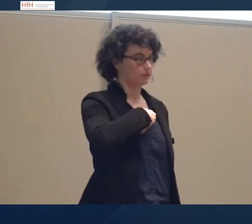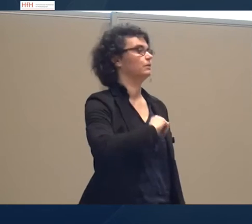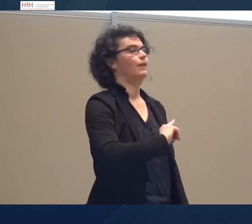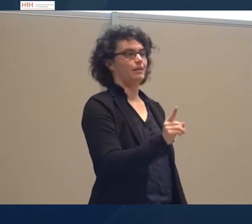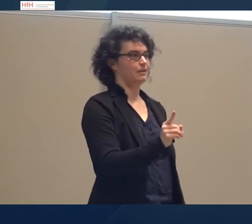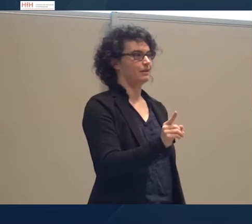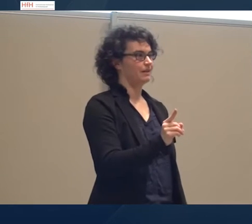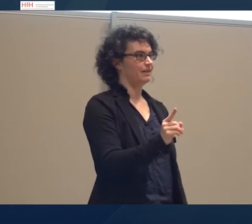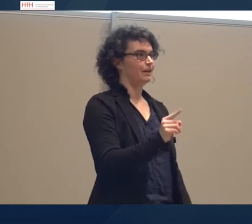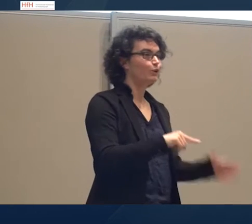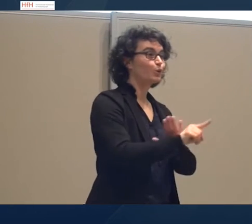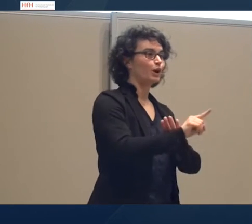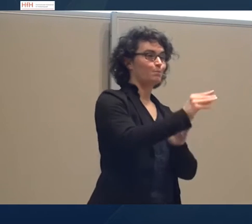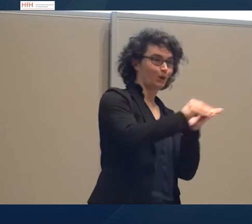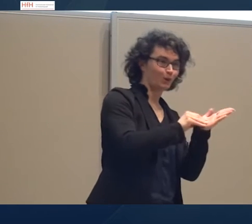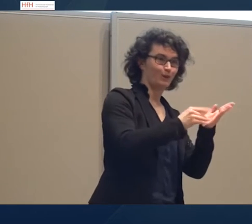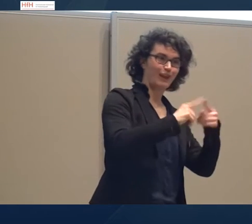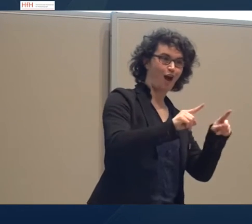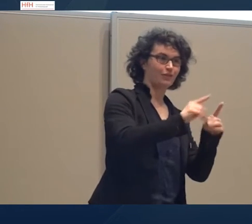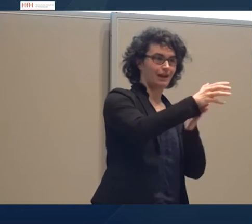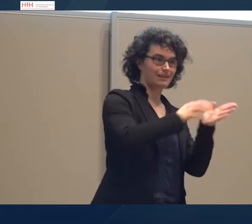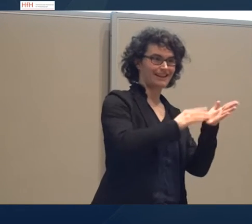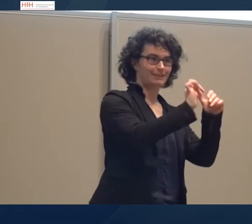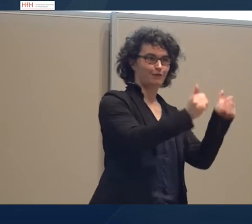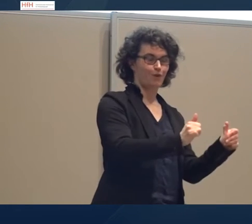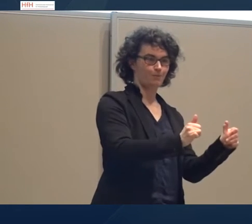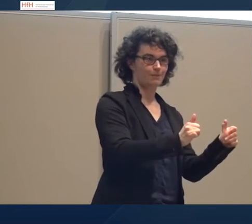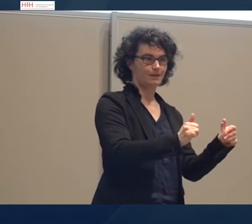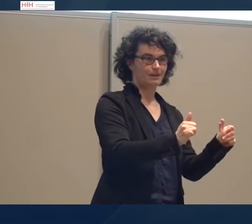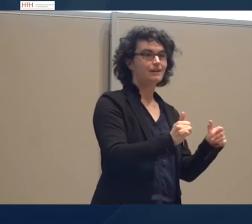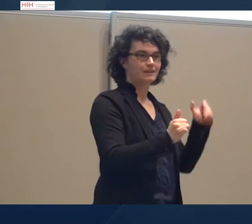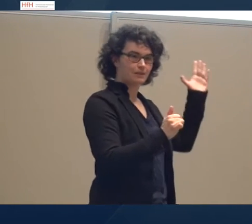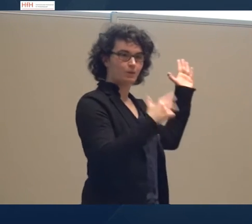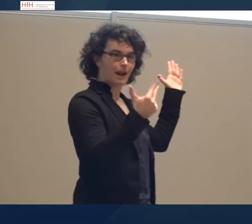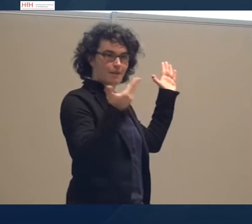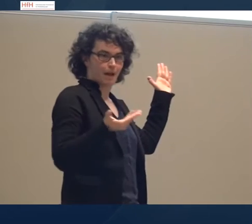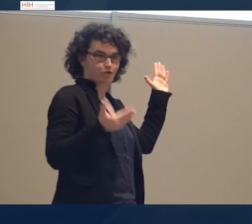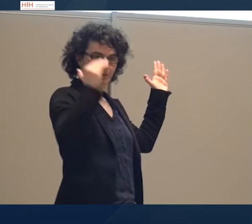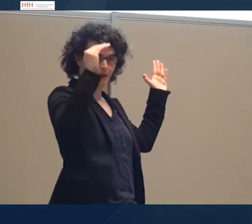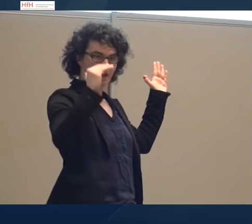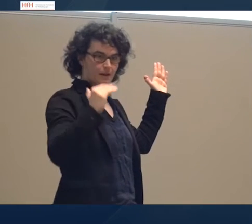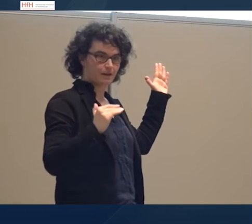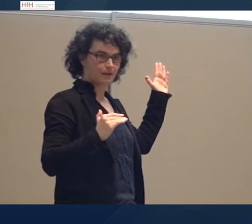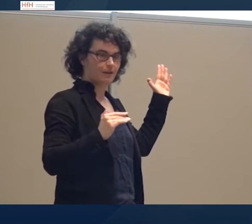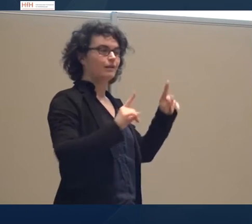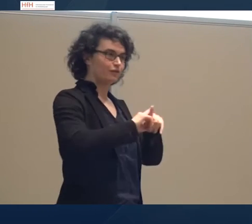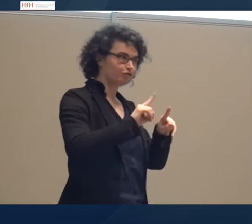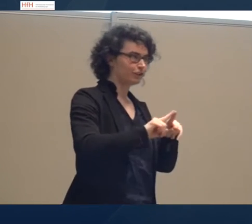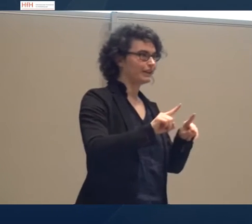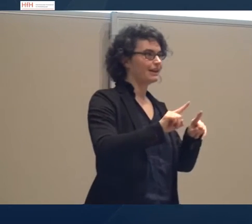Diese Beispiele zeigen also alle drei verschiedenen Traditionen, was wir wissen